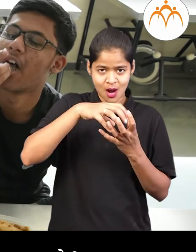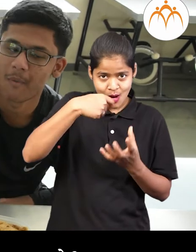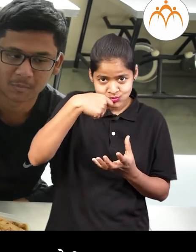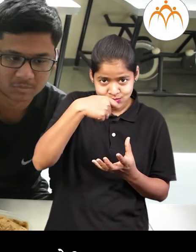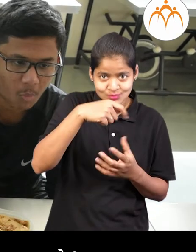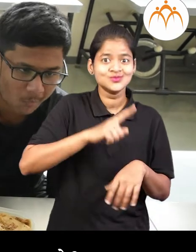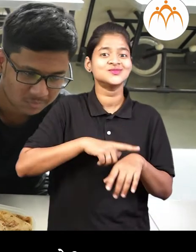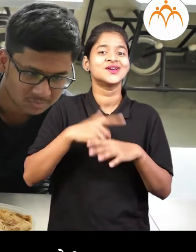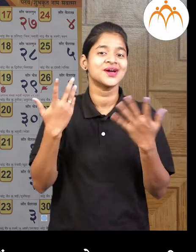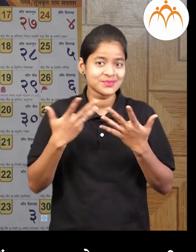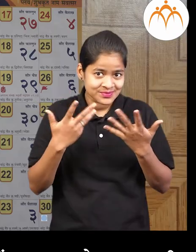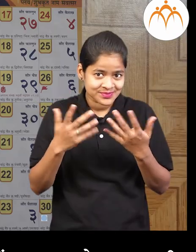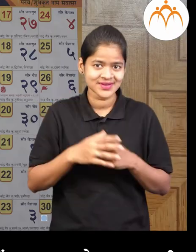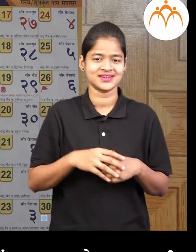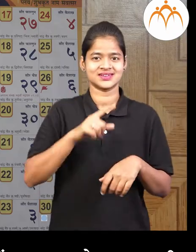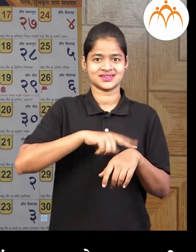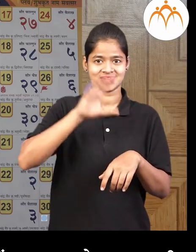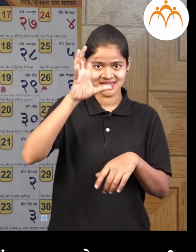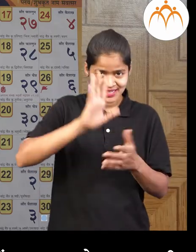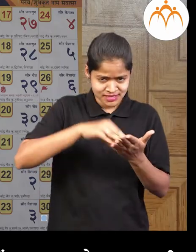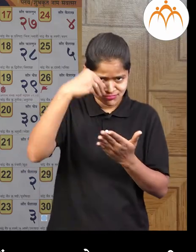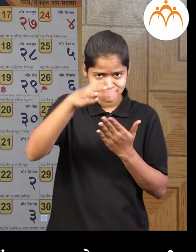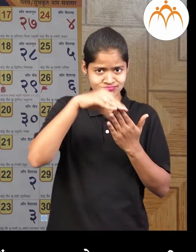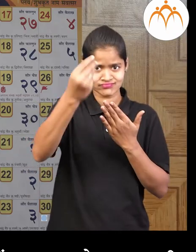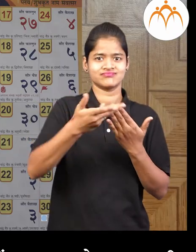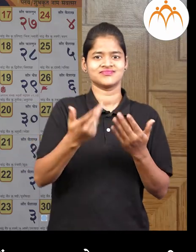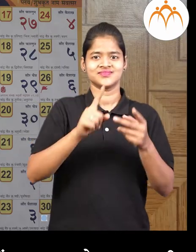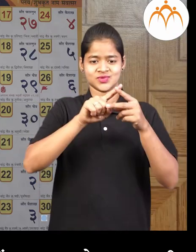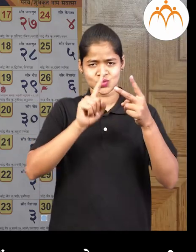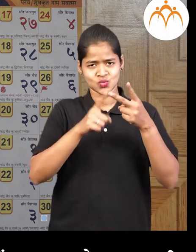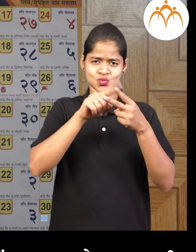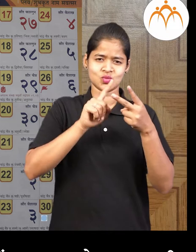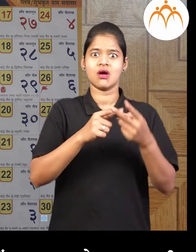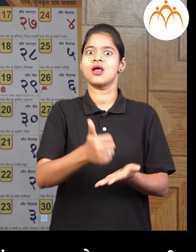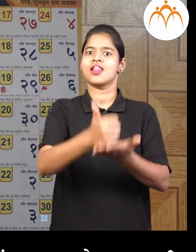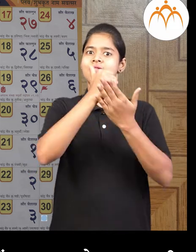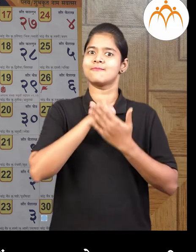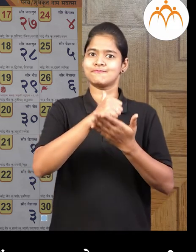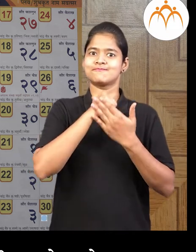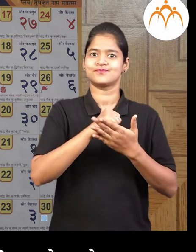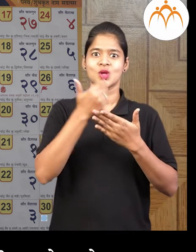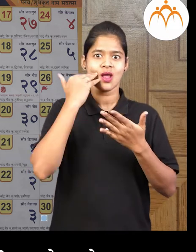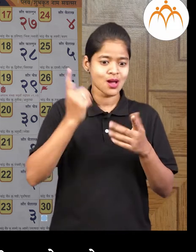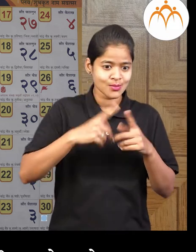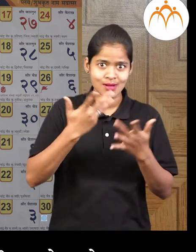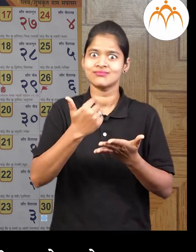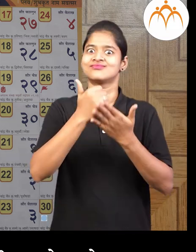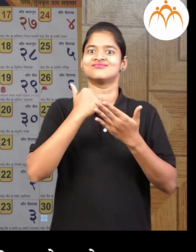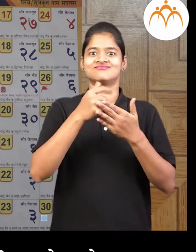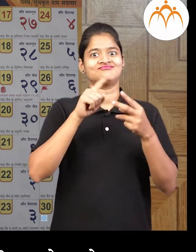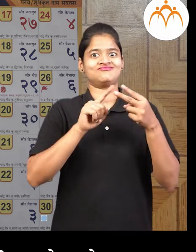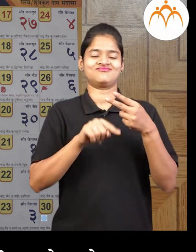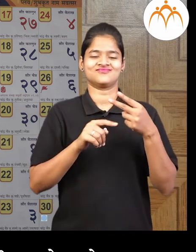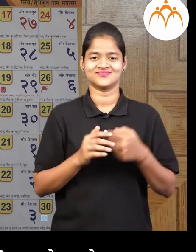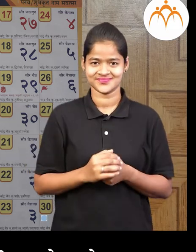किती वय लगतो घड़े आल दिन दर्शिका ही साधने एकादी गुष्ट किवा घटाना केवा घड़ली ते मोजणेची किवा काल